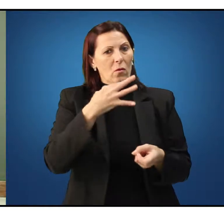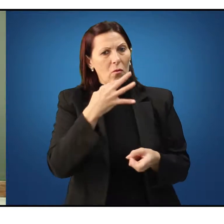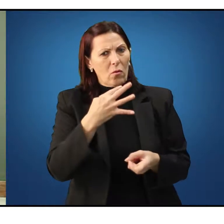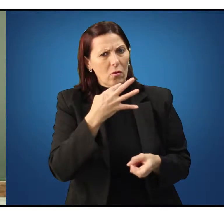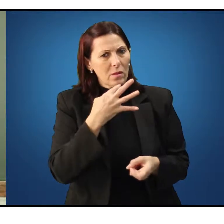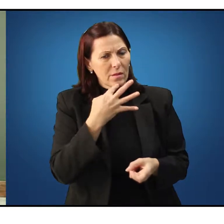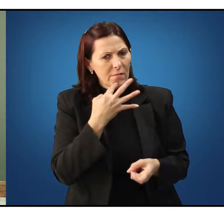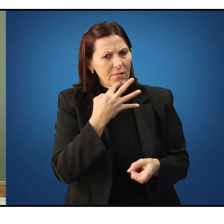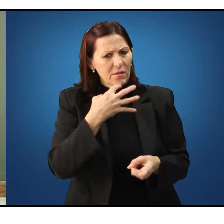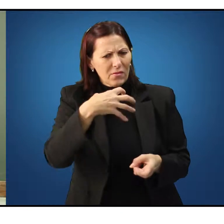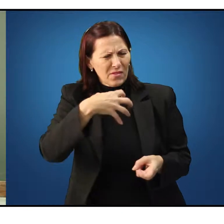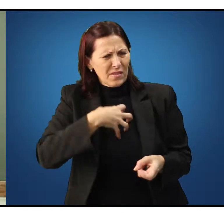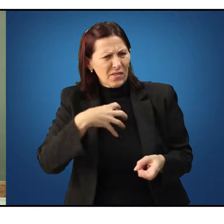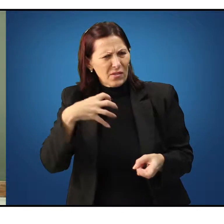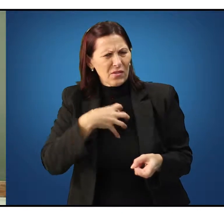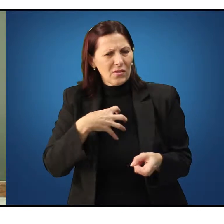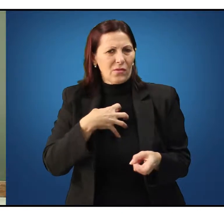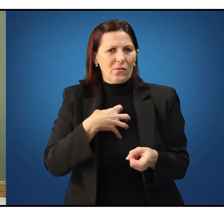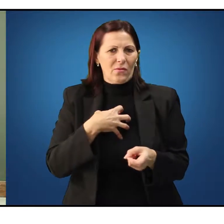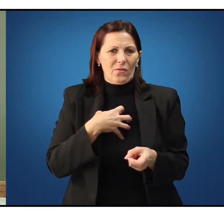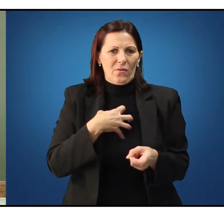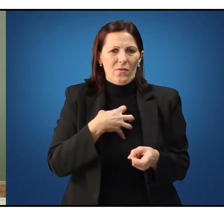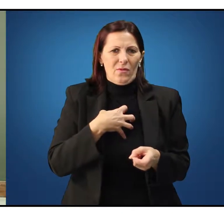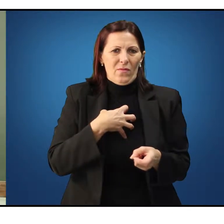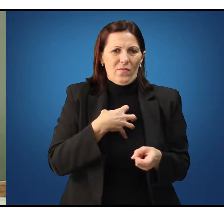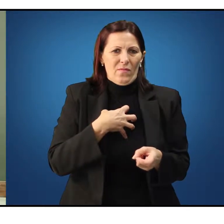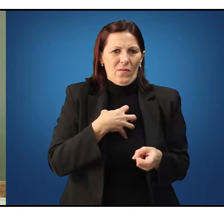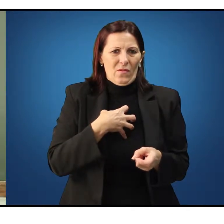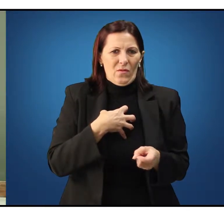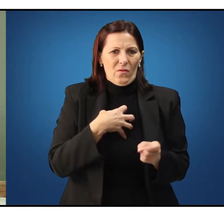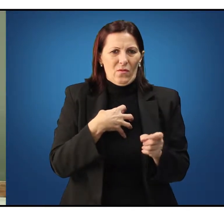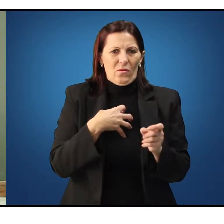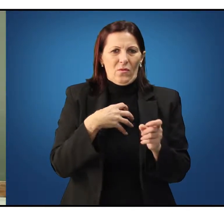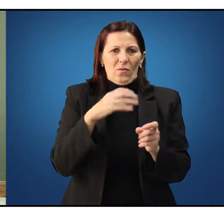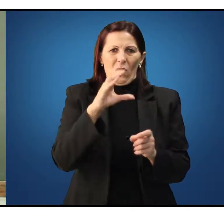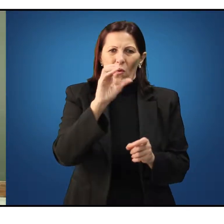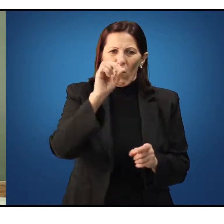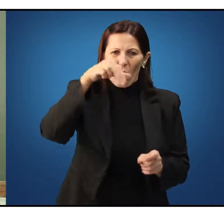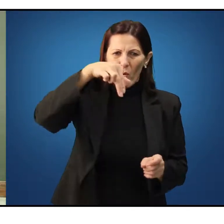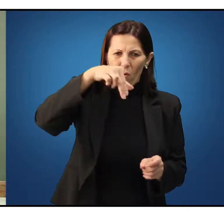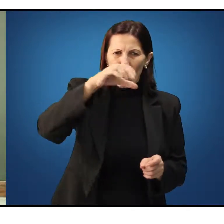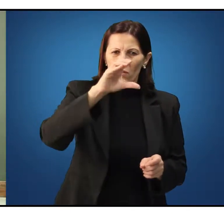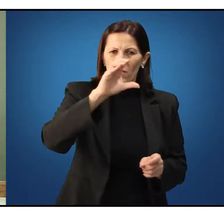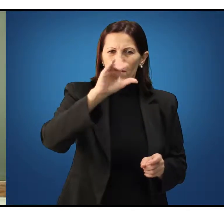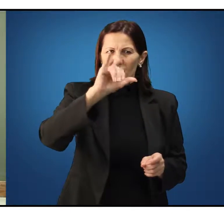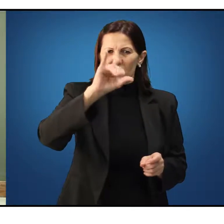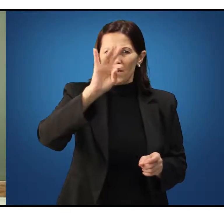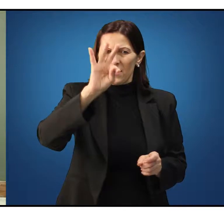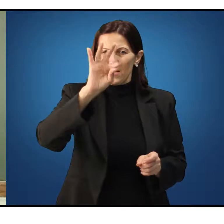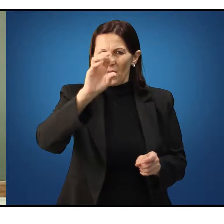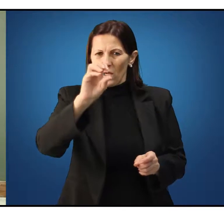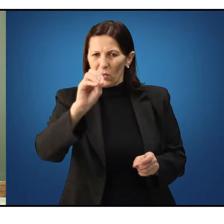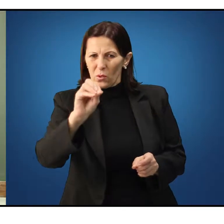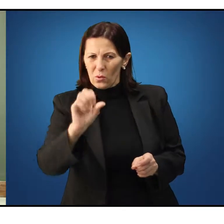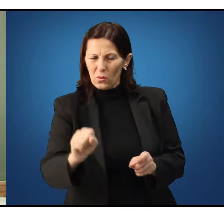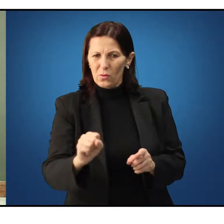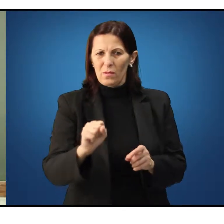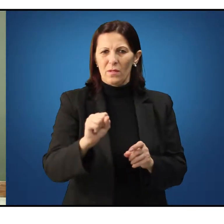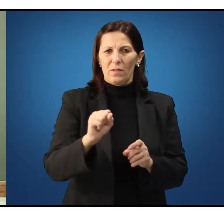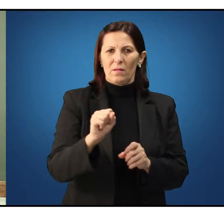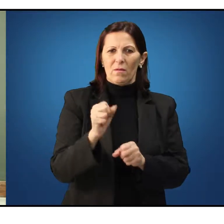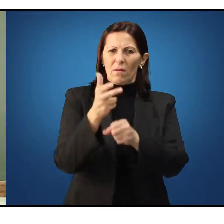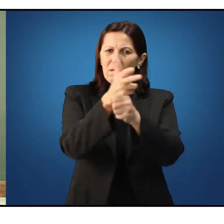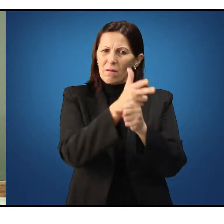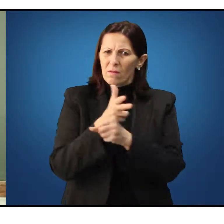o sentido dos conceitos para melhor equalizar o debate. E, nesta videoaula, nós vamos nos